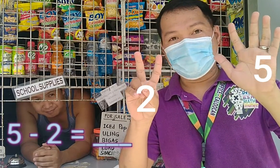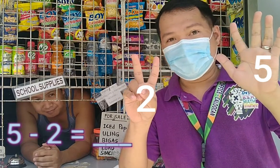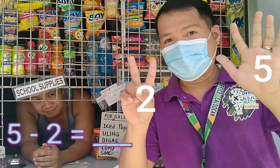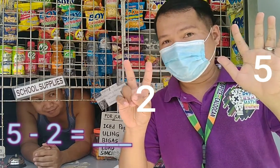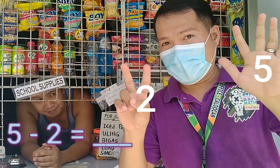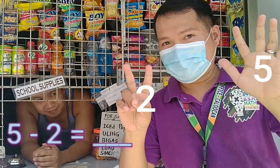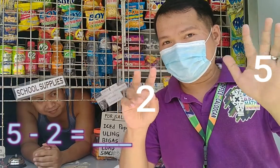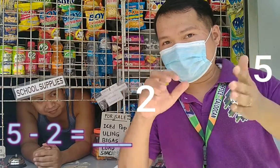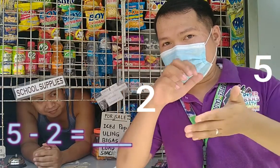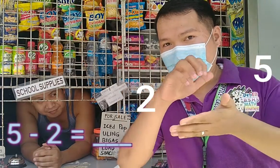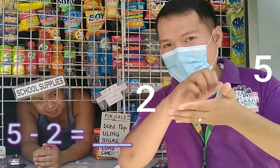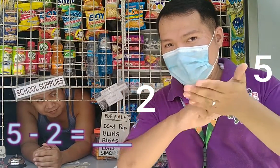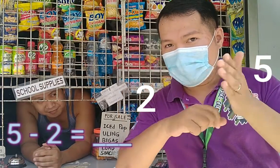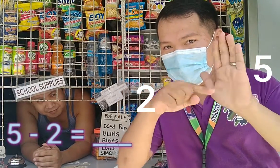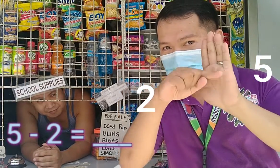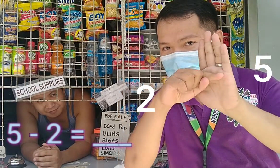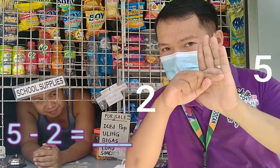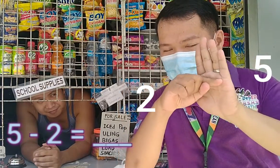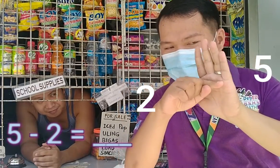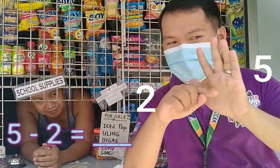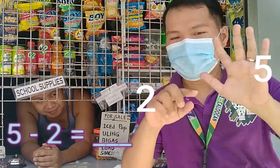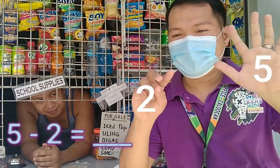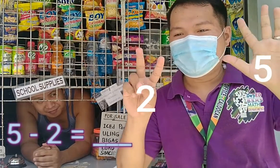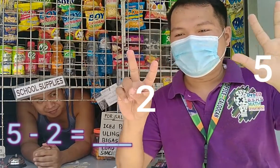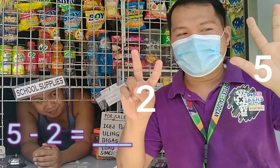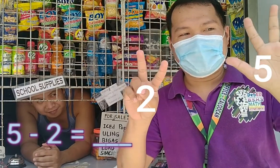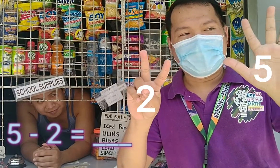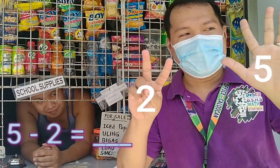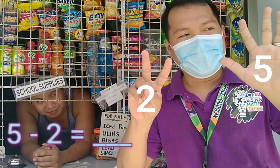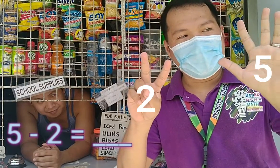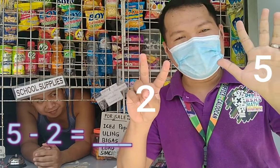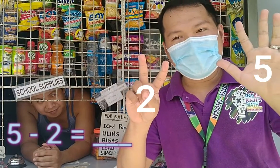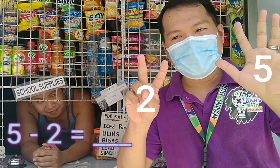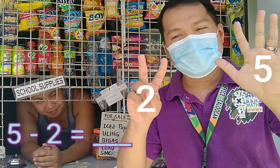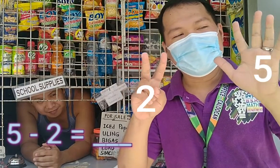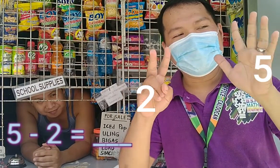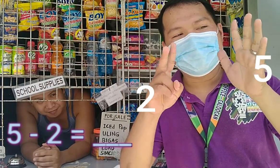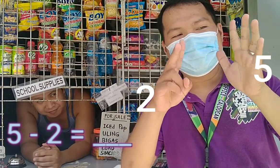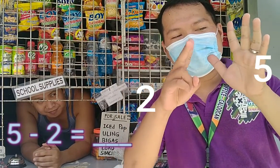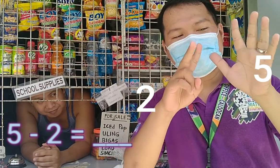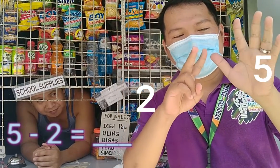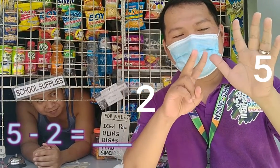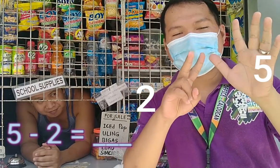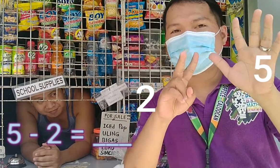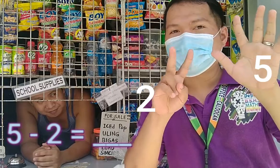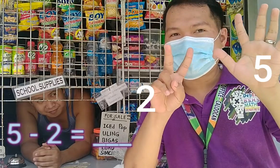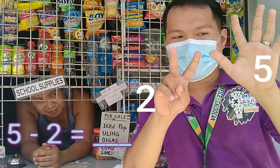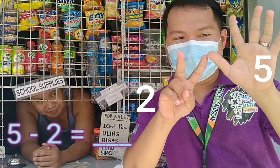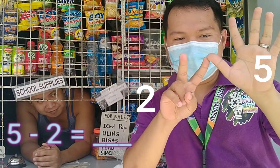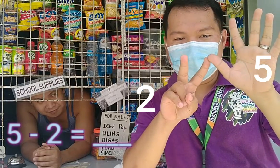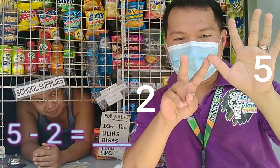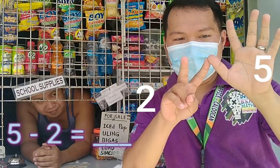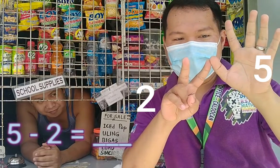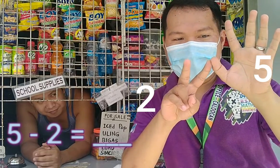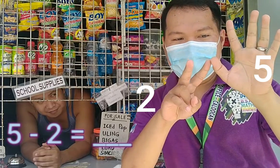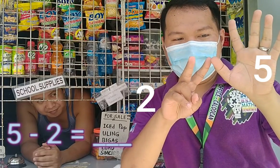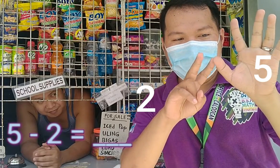Tandaan ha? Subtraction tayo. Kaya dapat, maibawas natin ang 2 sa 5.